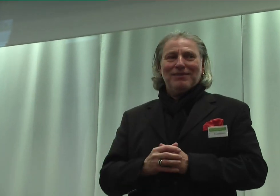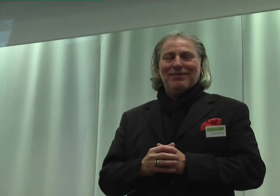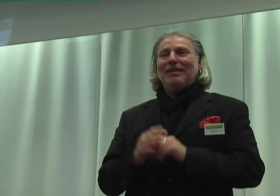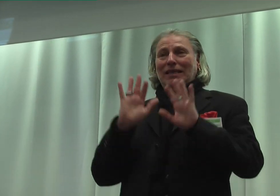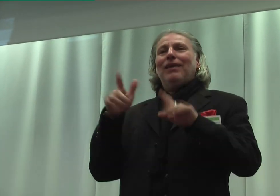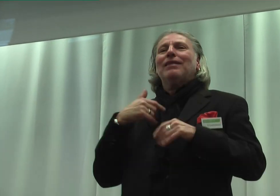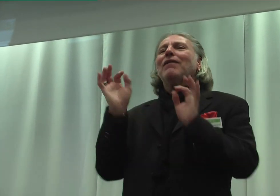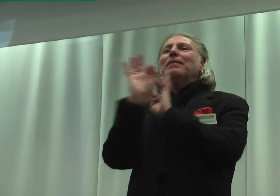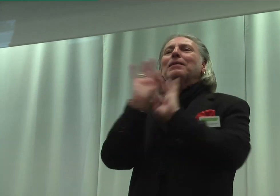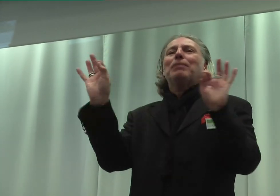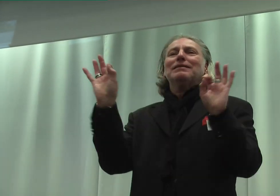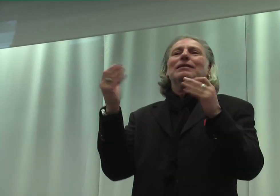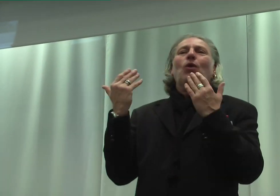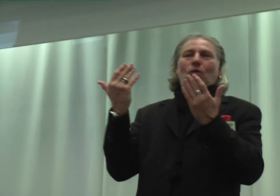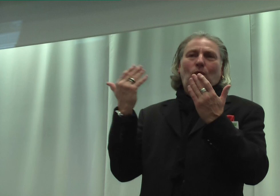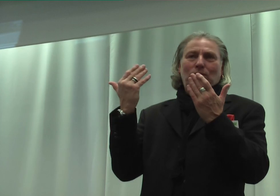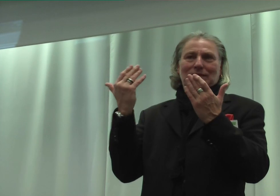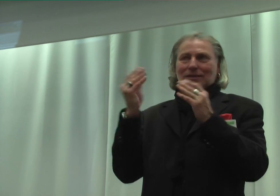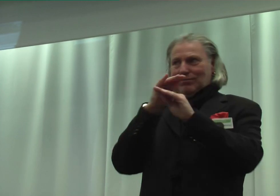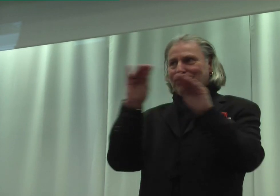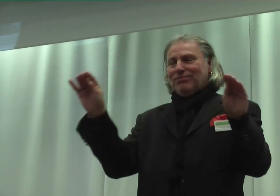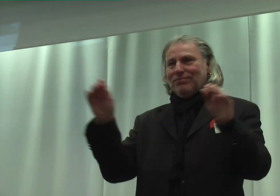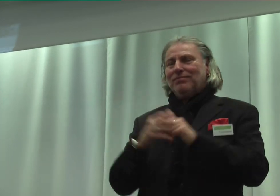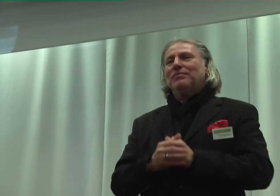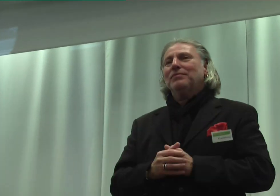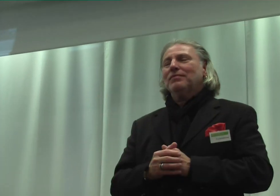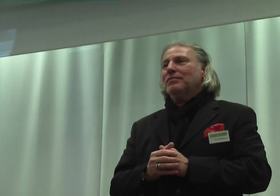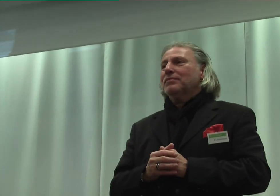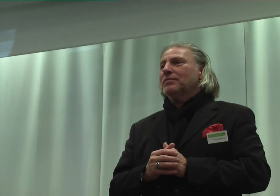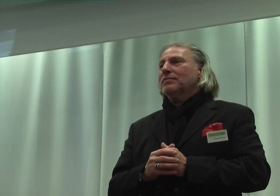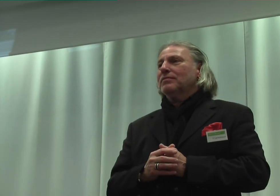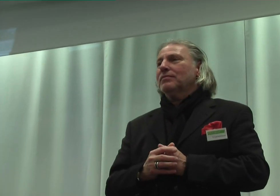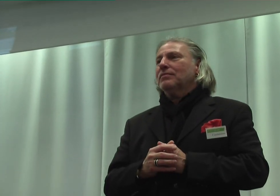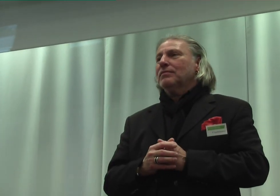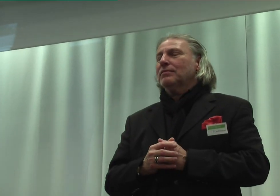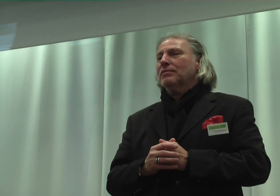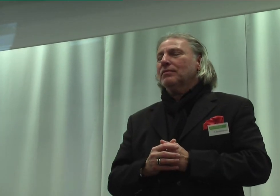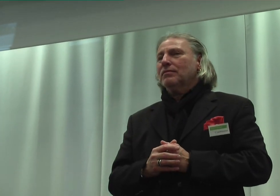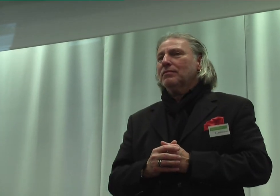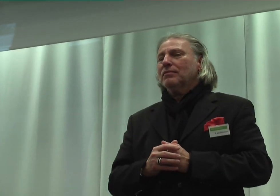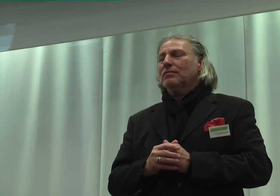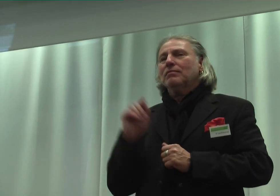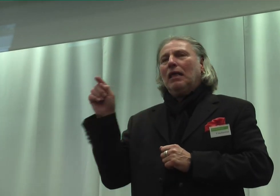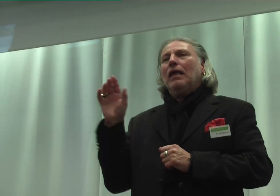Grüßen ausrichten und er ist mit Zuversicht,